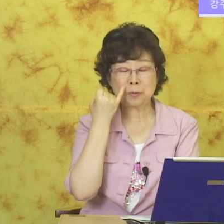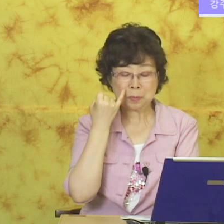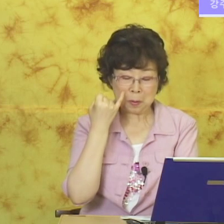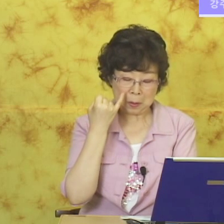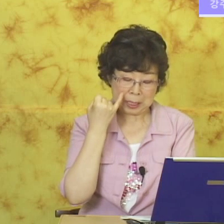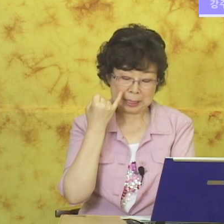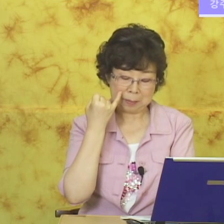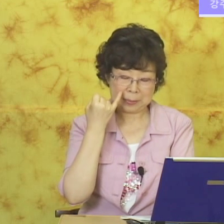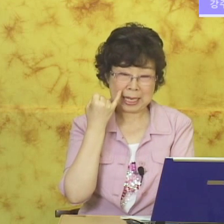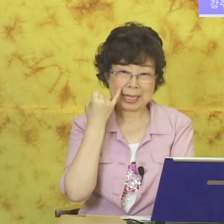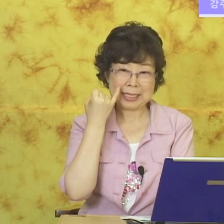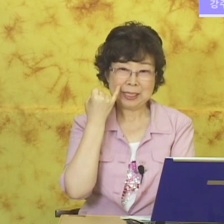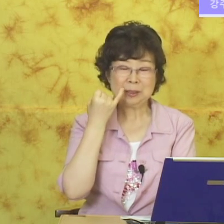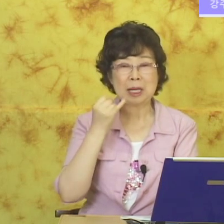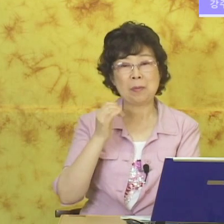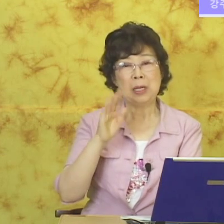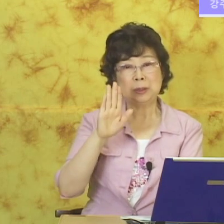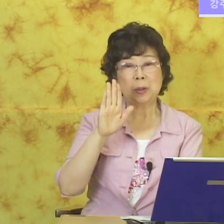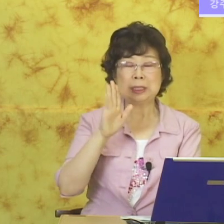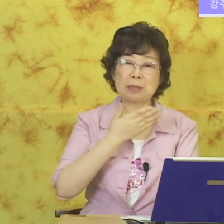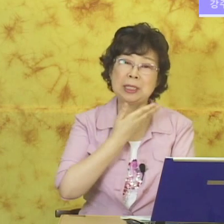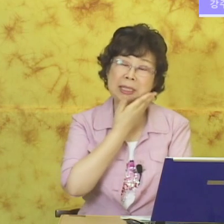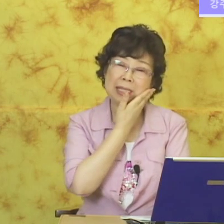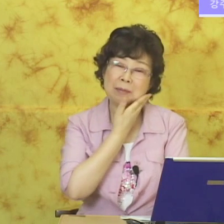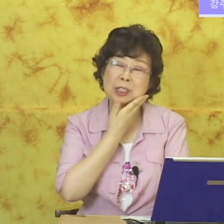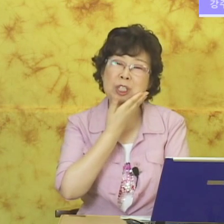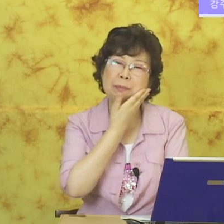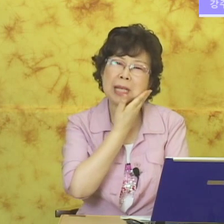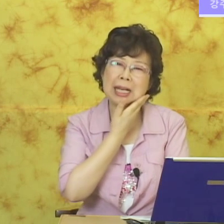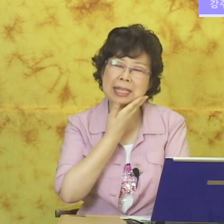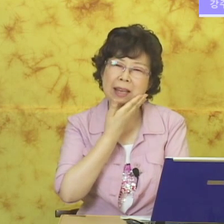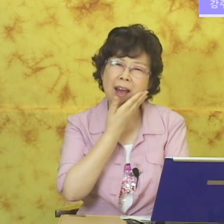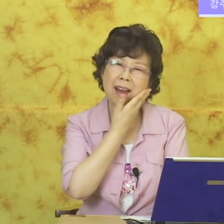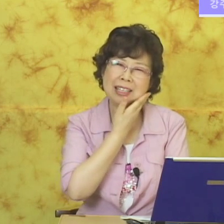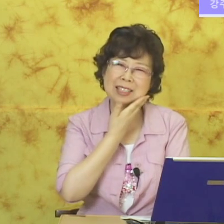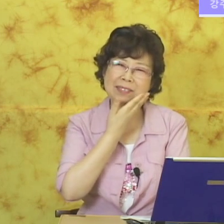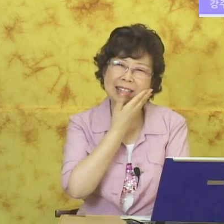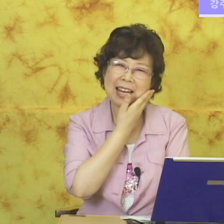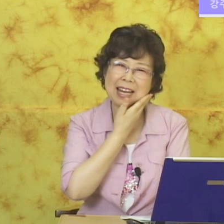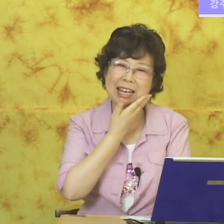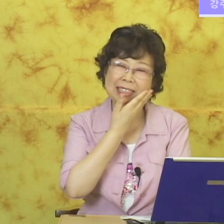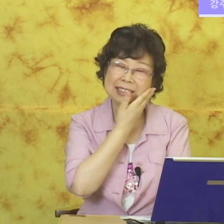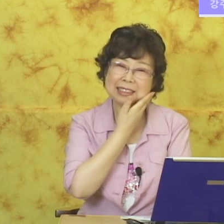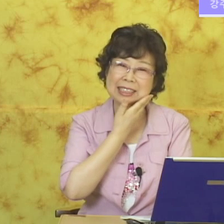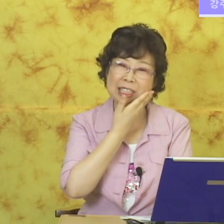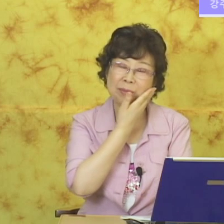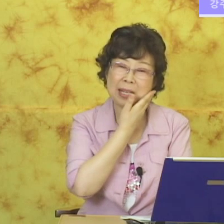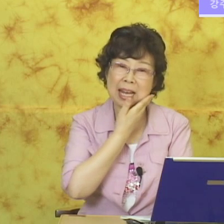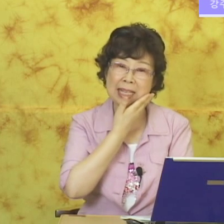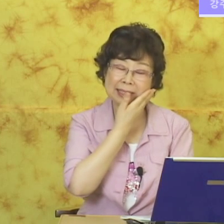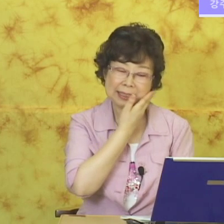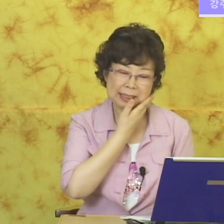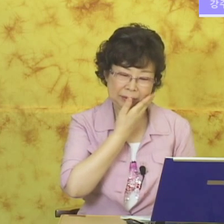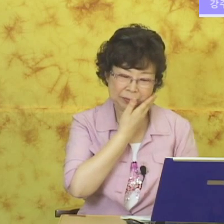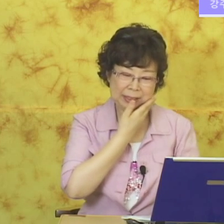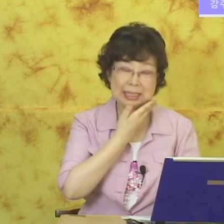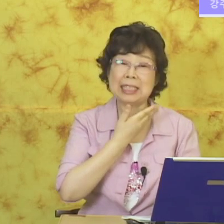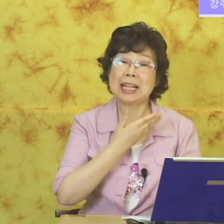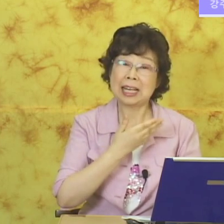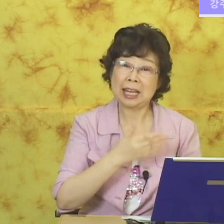숙모 이렇게 합니다. 그 다음 손을 잡혀서 이렇게 하면 귀엽다 같아요. 귀엽다. 귀엽다. 다시 할